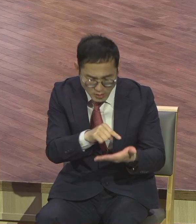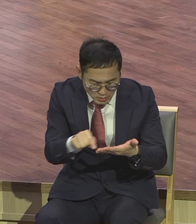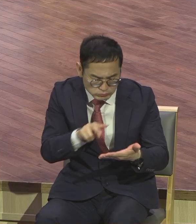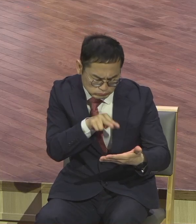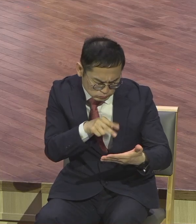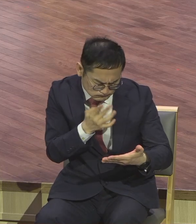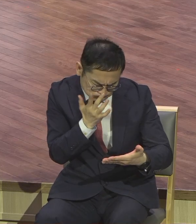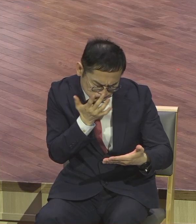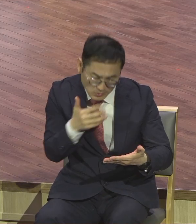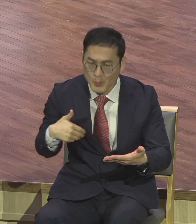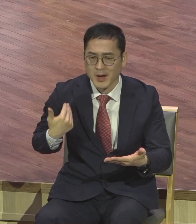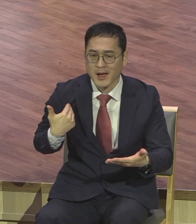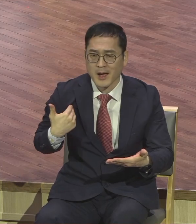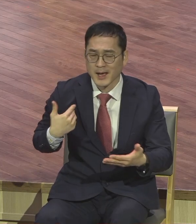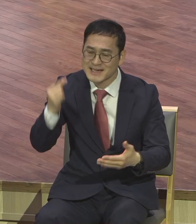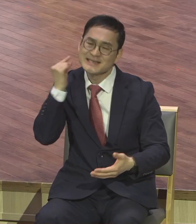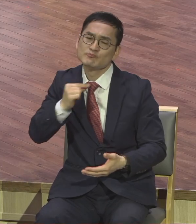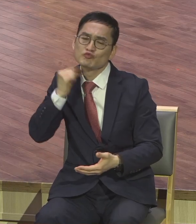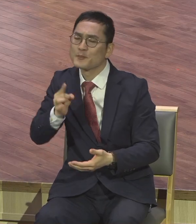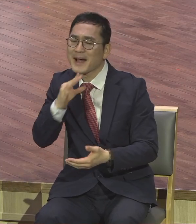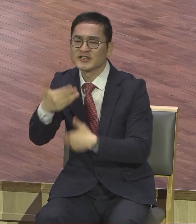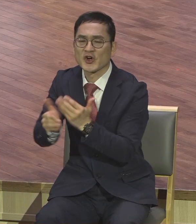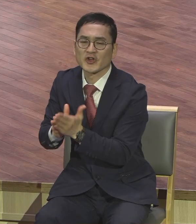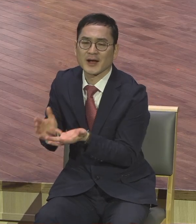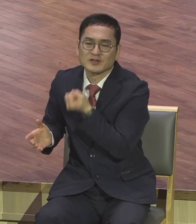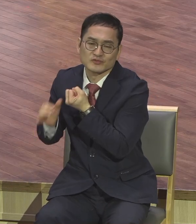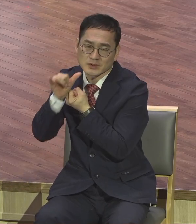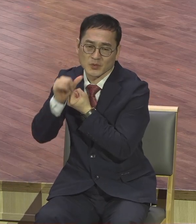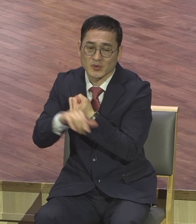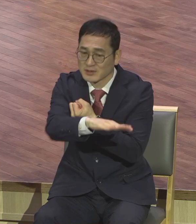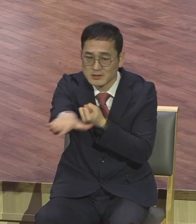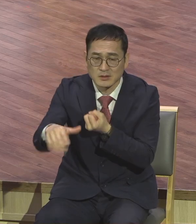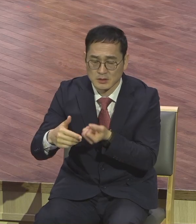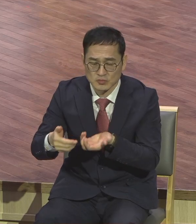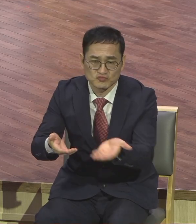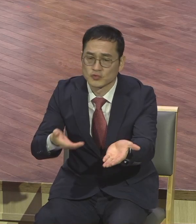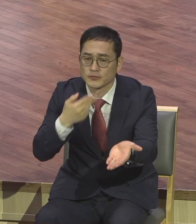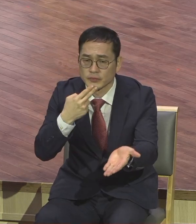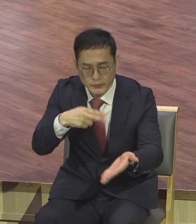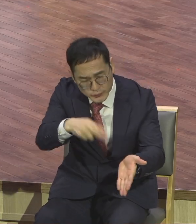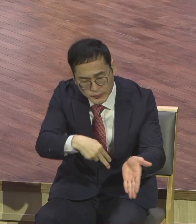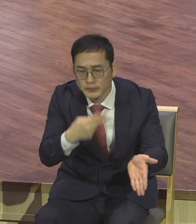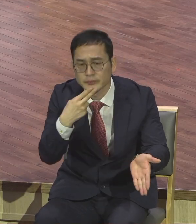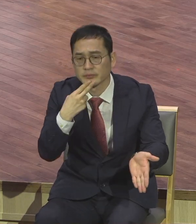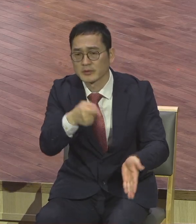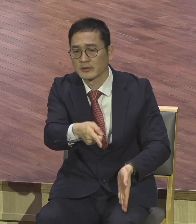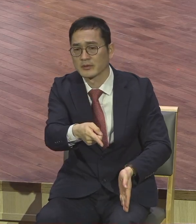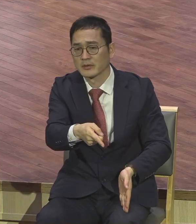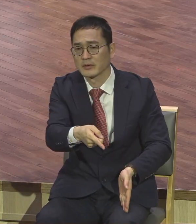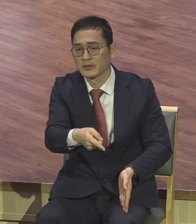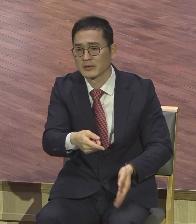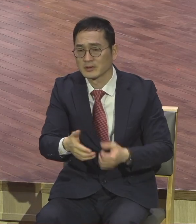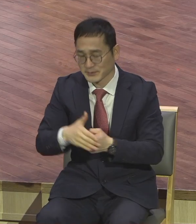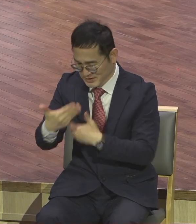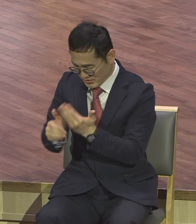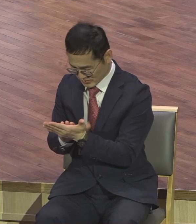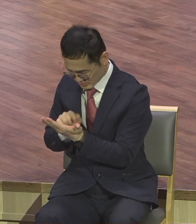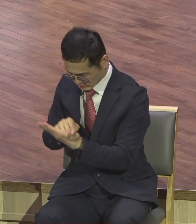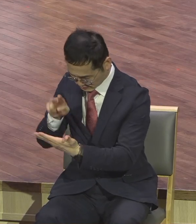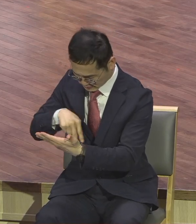그러니까 신부들만 다 가지고 있는 거예요. 성경을. 그러니까 이들은 아무것도 모르니까 온갖 부조리가 성경 해석을 잘못해가지고